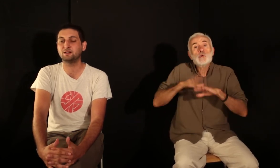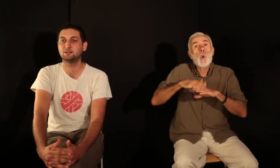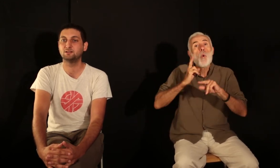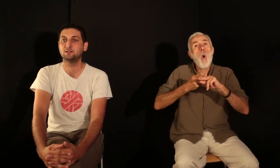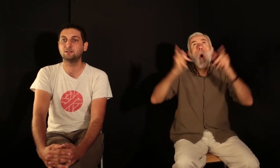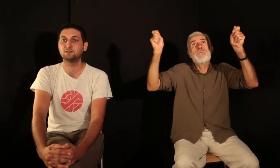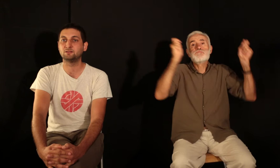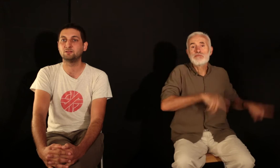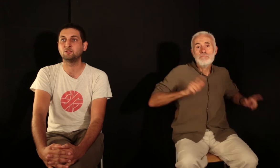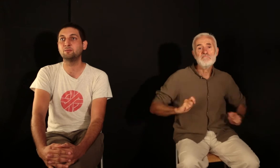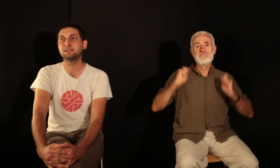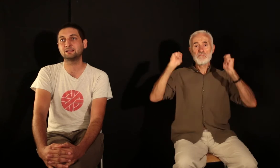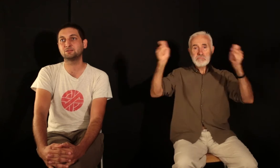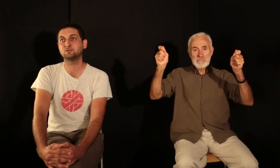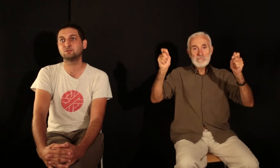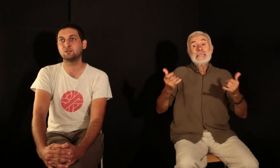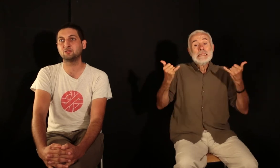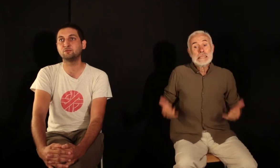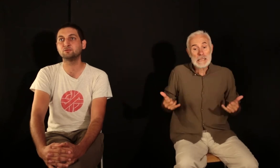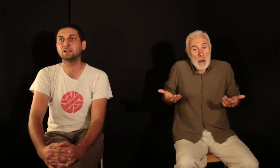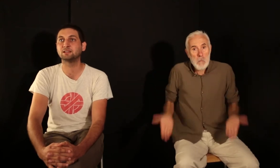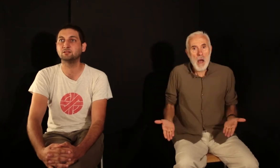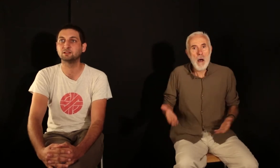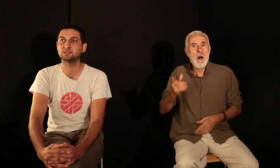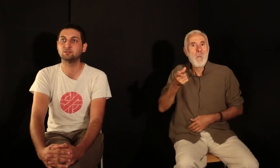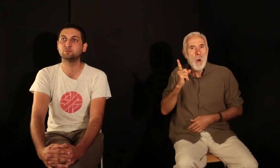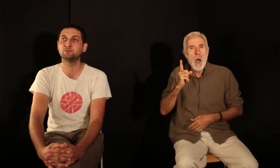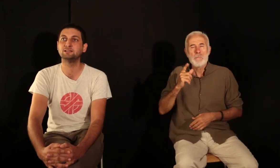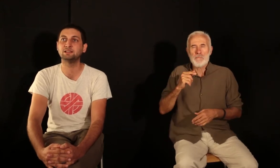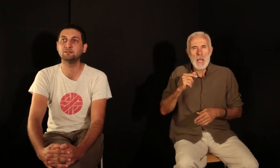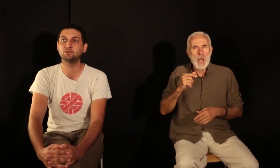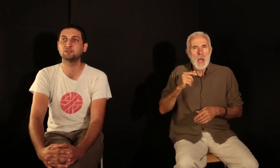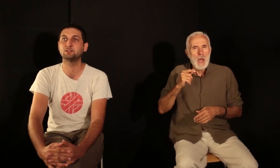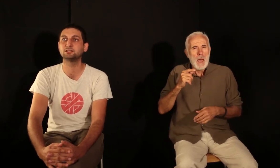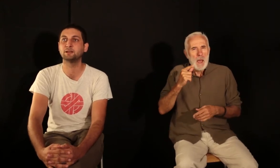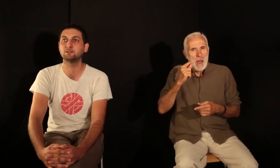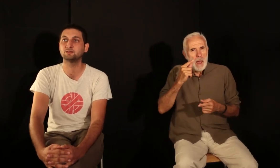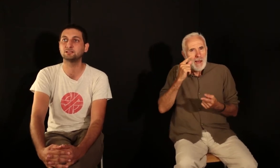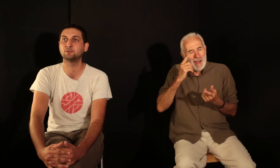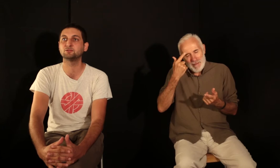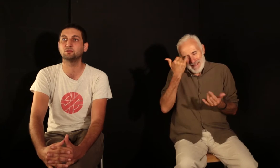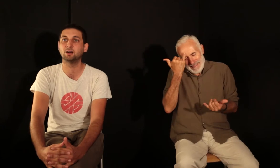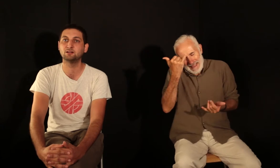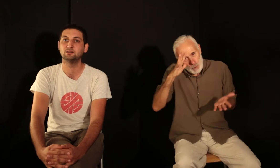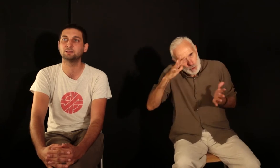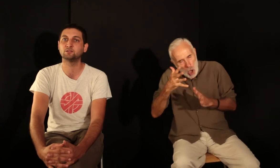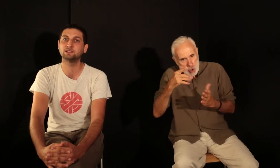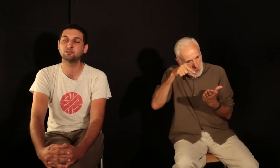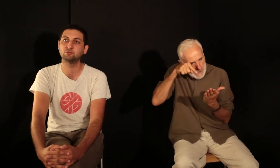remettre l'accent sur le fond du catalogue, qui est donc publier des livres ancrés dans l'expérience, l'expérience d'en bas, l'expérience directement